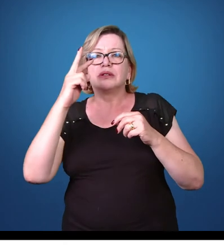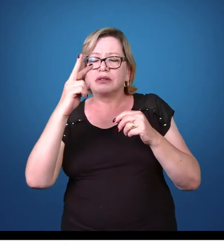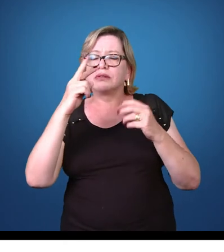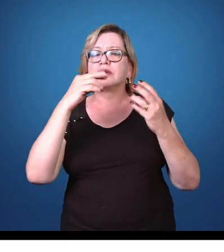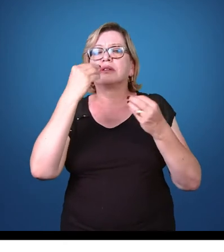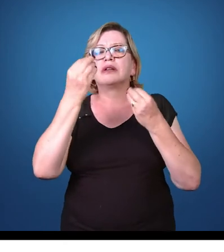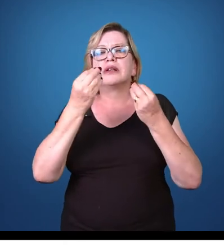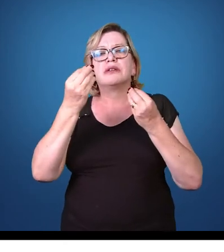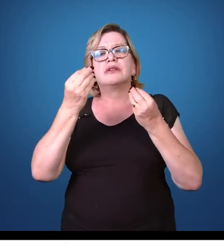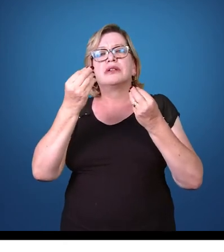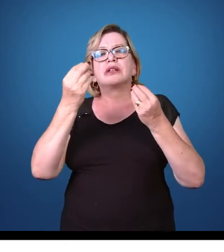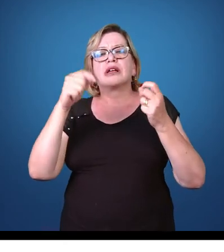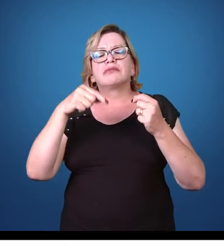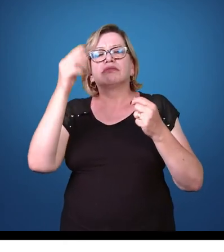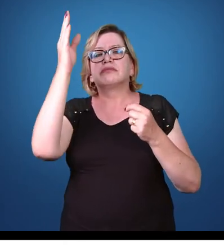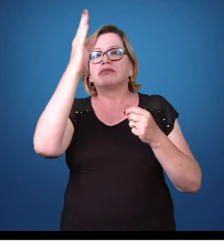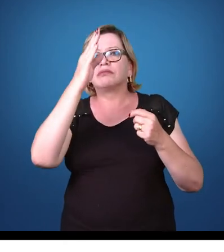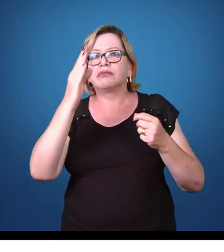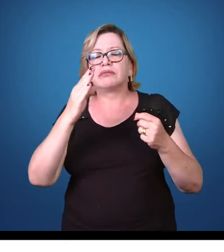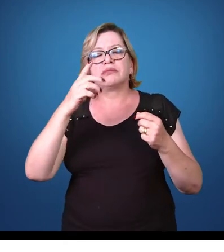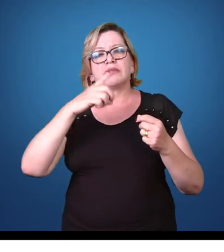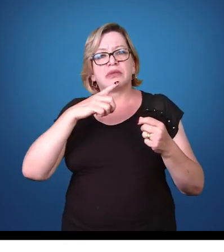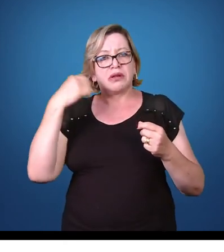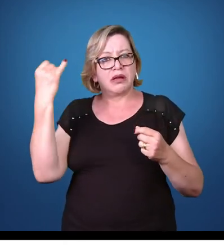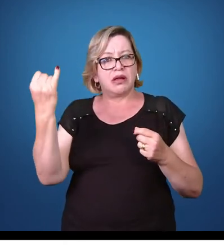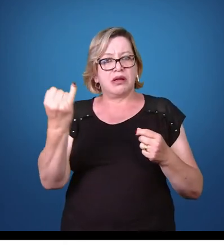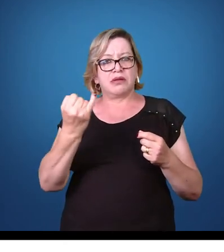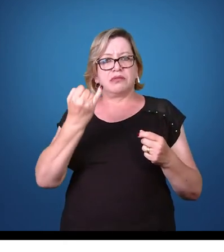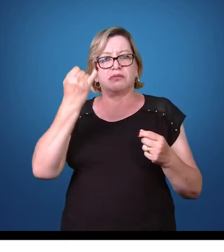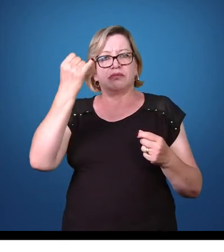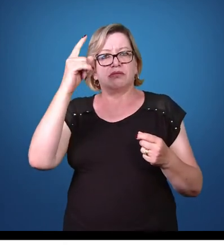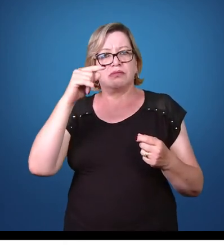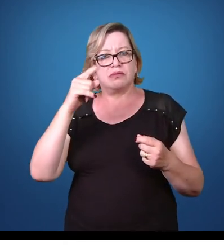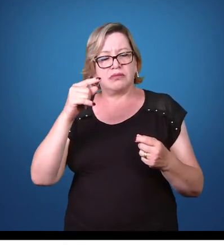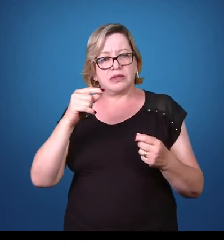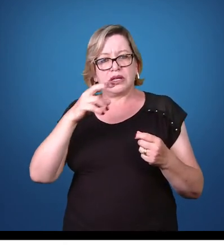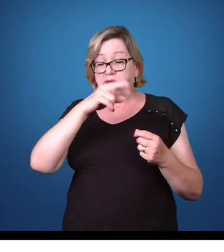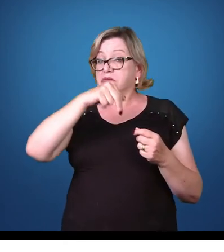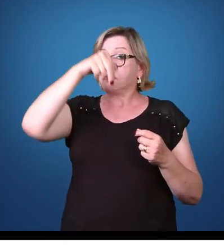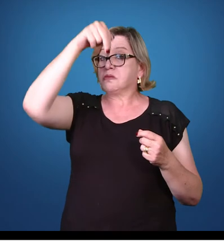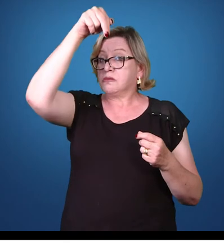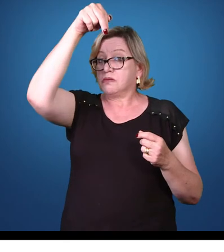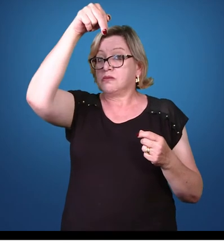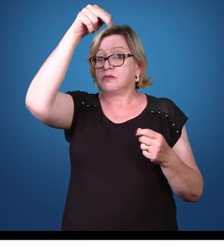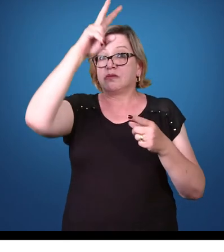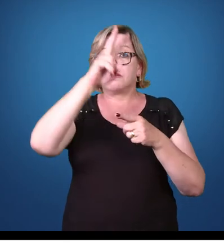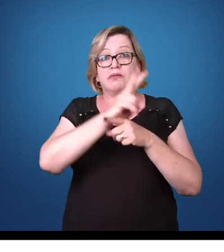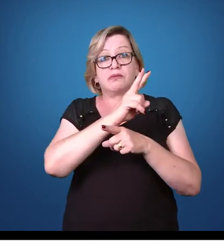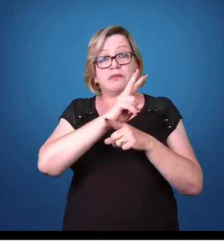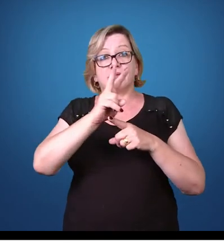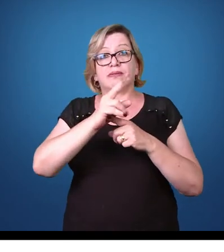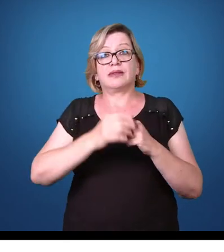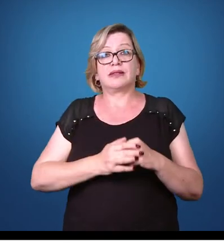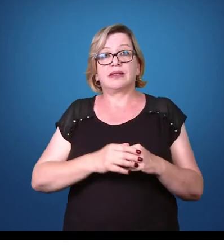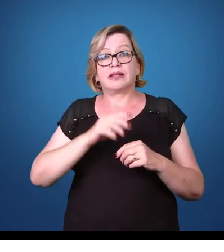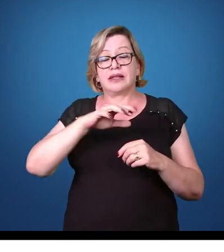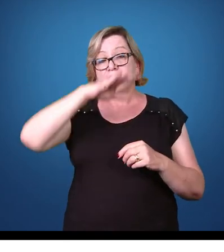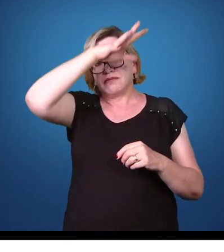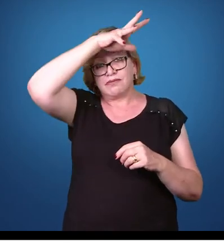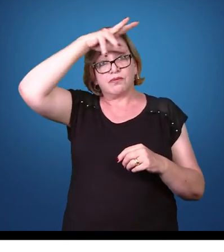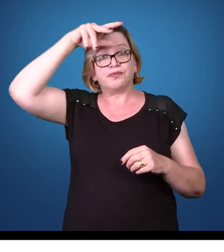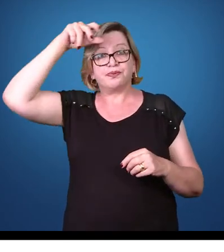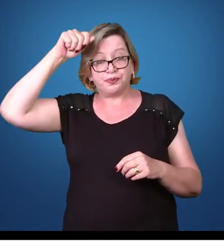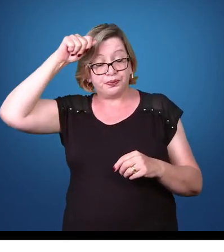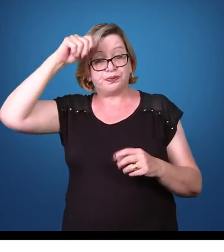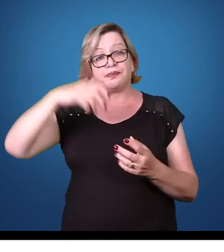planeta e que aqui no Brasil tem uma grande importância, principalmente nessa região norte, região amazônica.